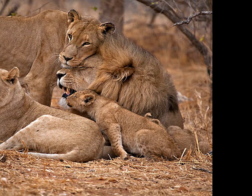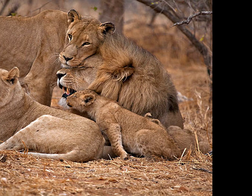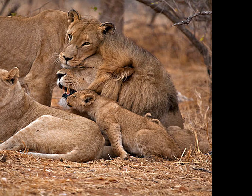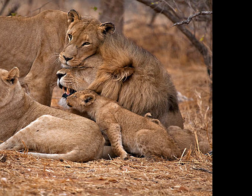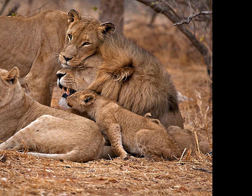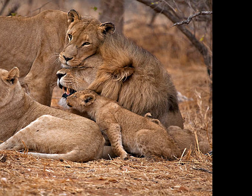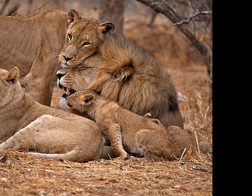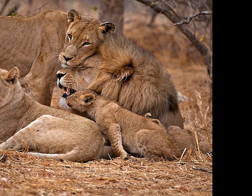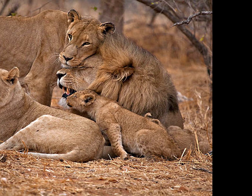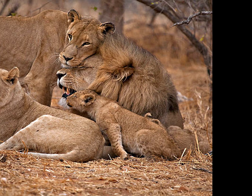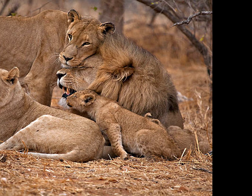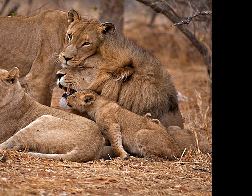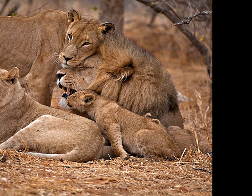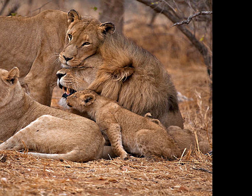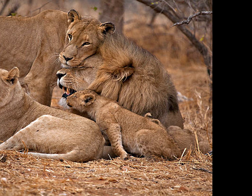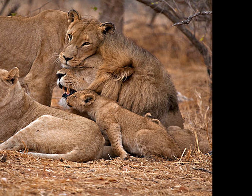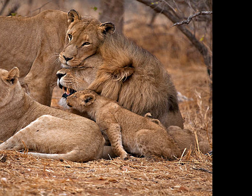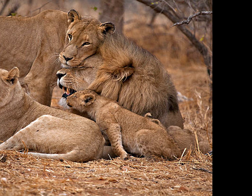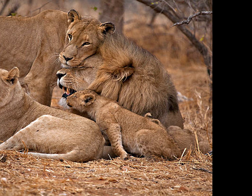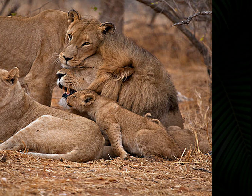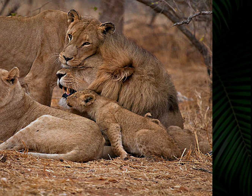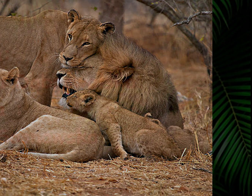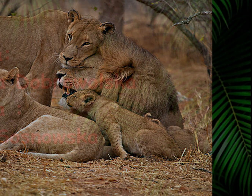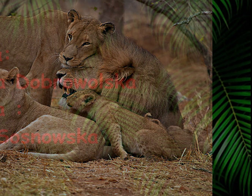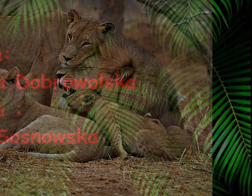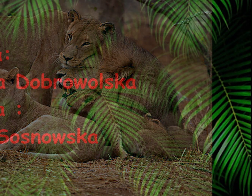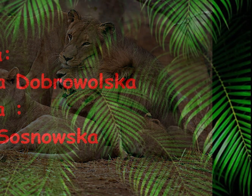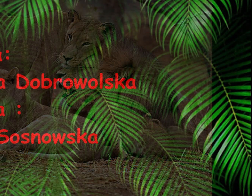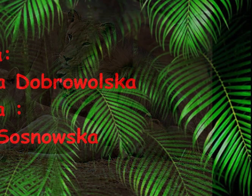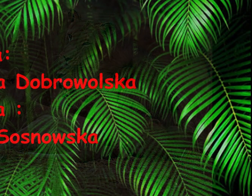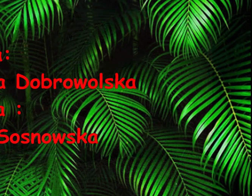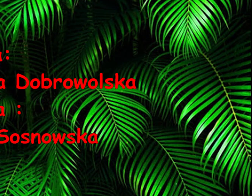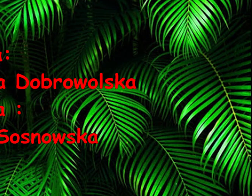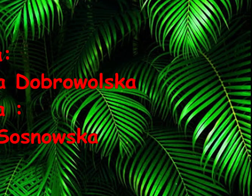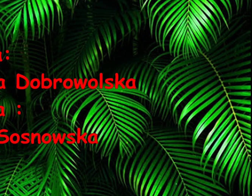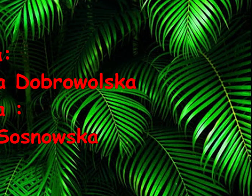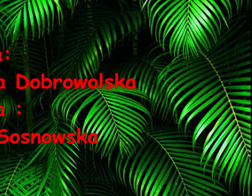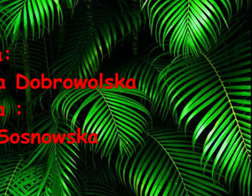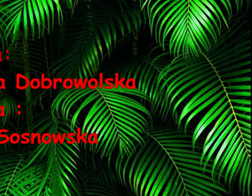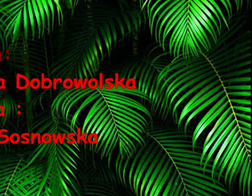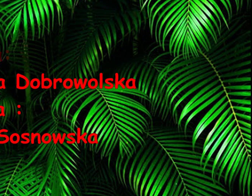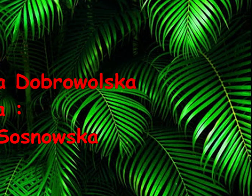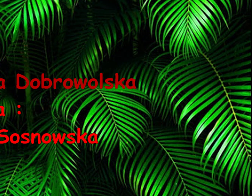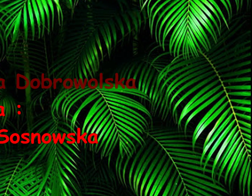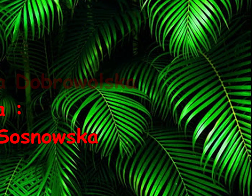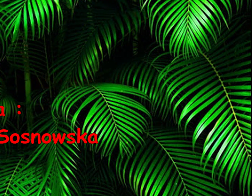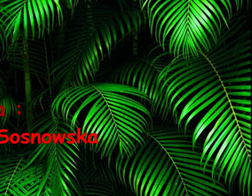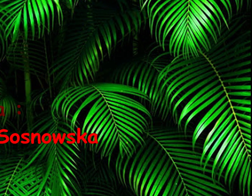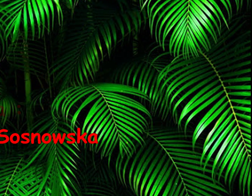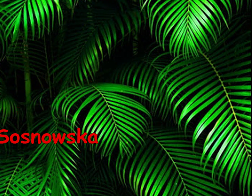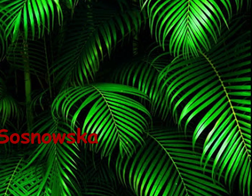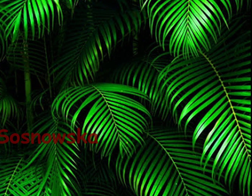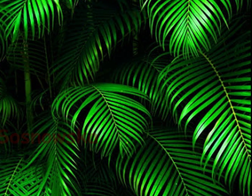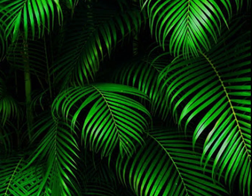Zdjęcie. Zdjęcie. Zdjęcie. Współpraca. Zdjęcie. Zdjęcie.